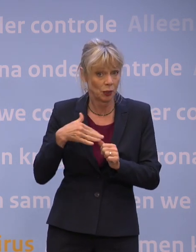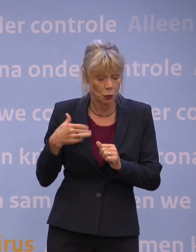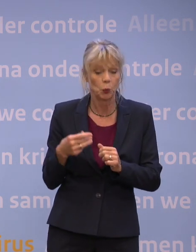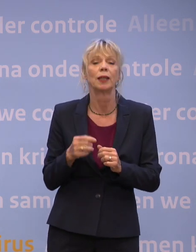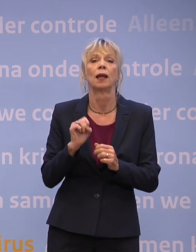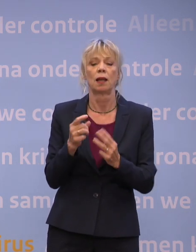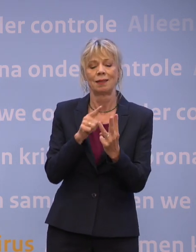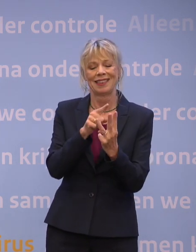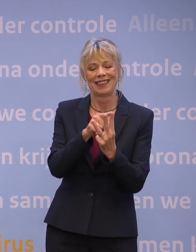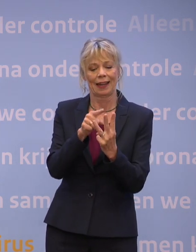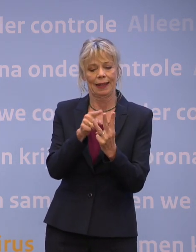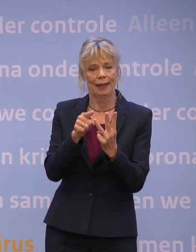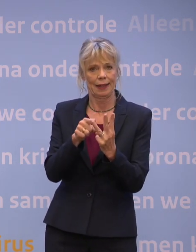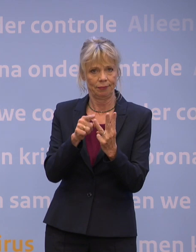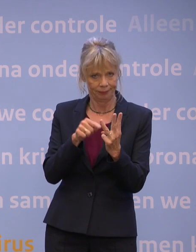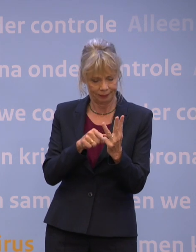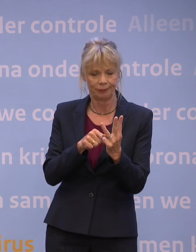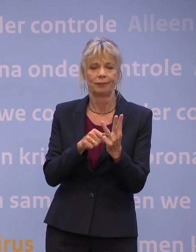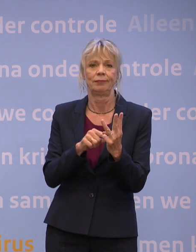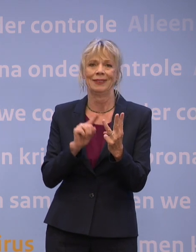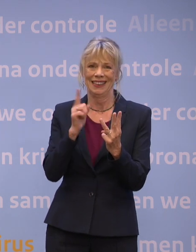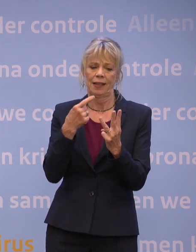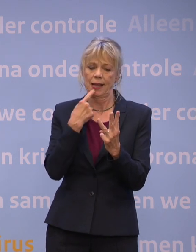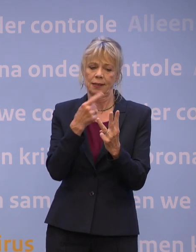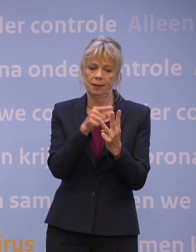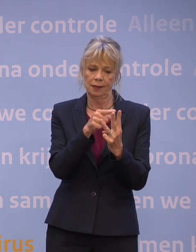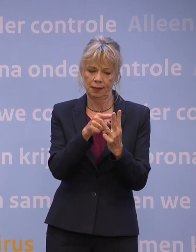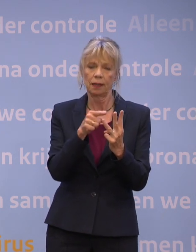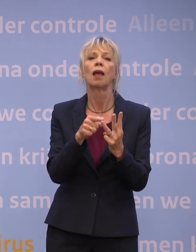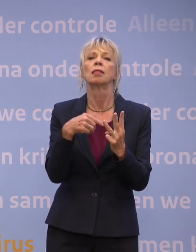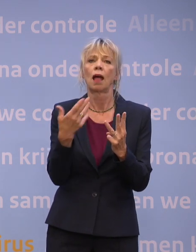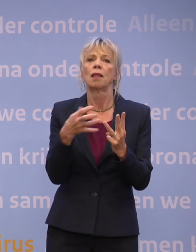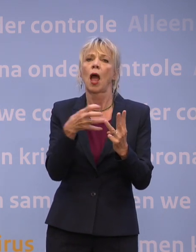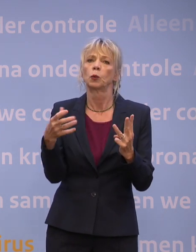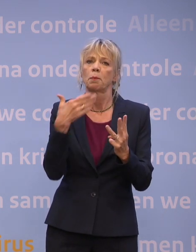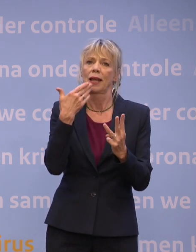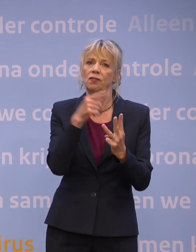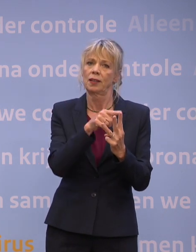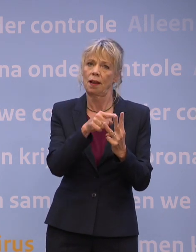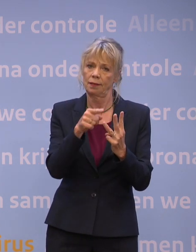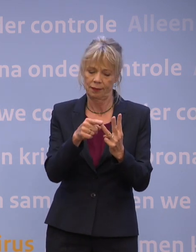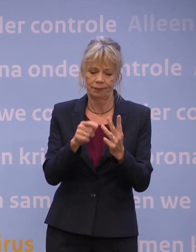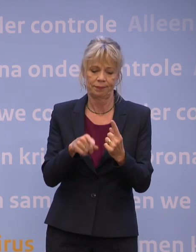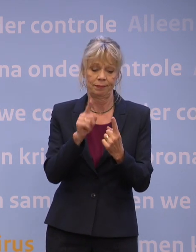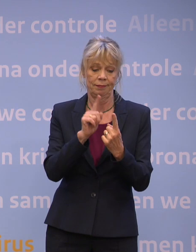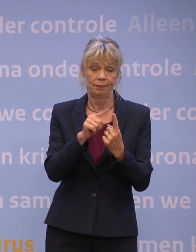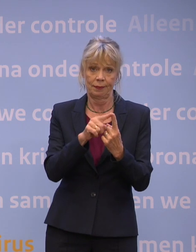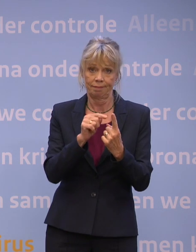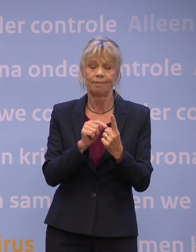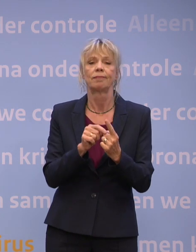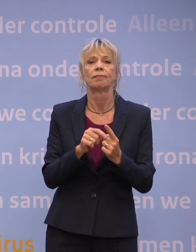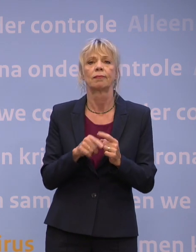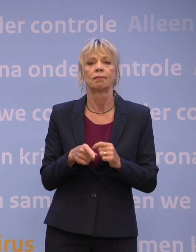eerst en zal wat uitgebreider stilstaan bij elk van die drie. Eén, alles wat